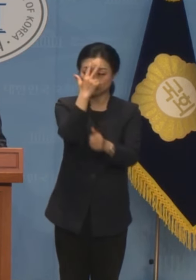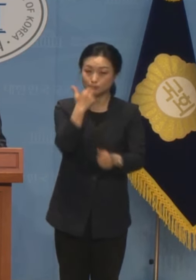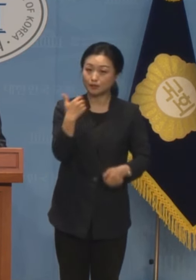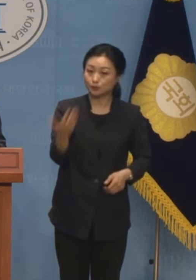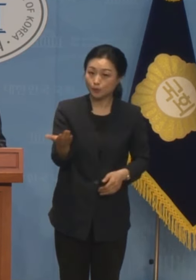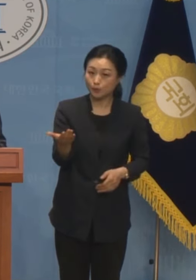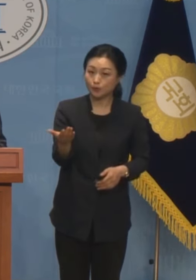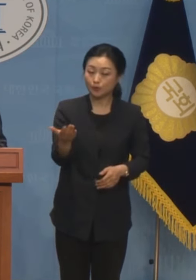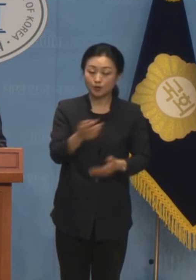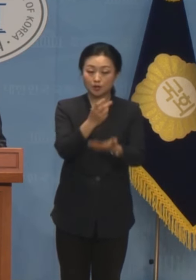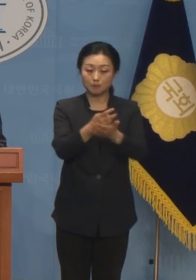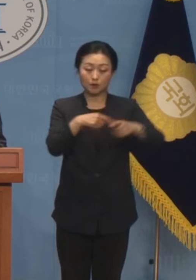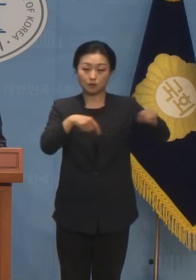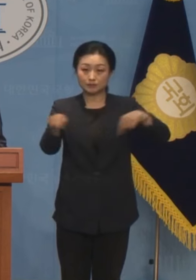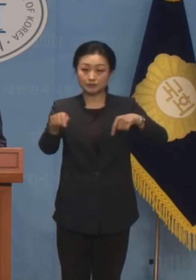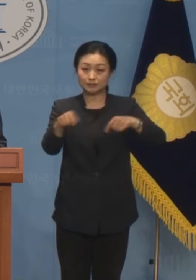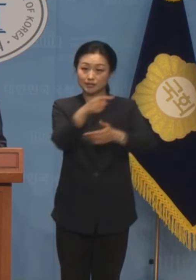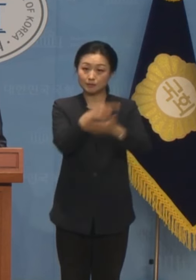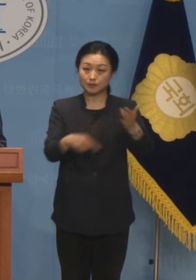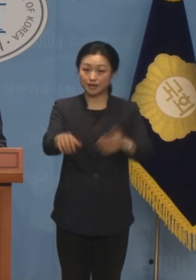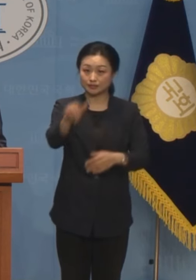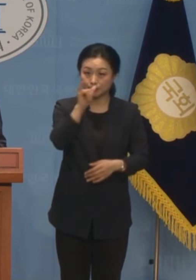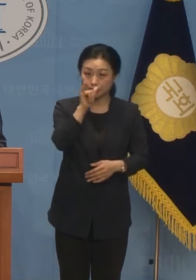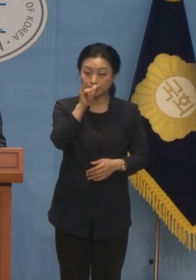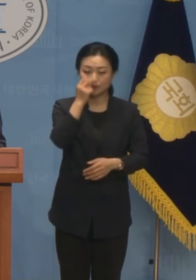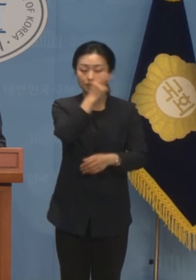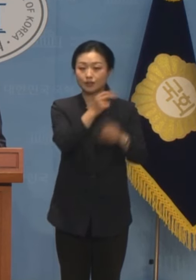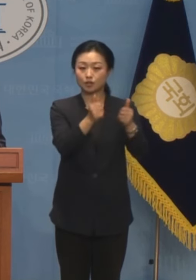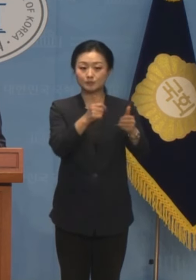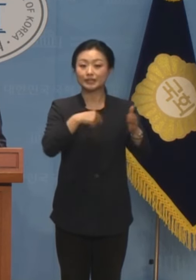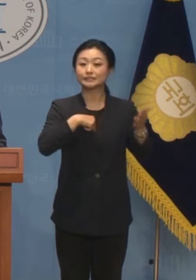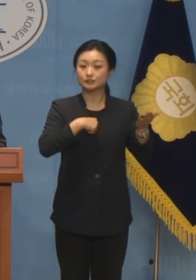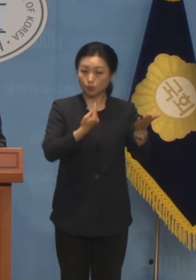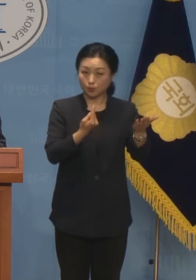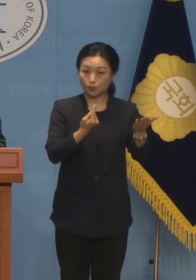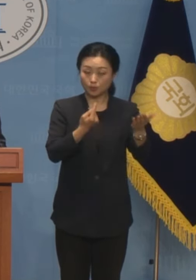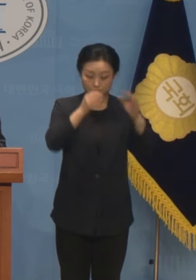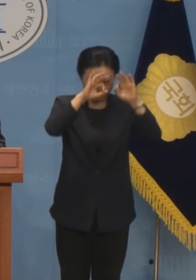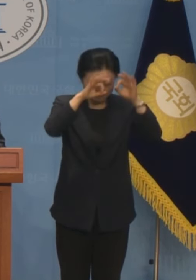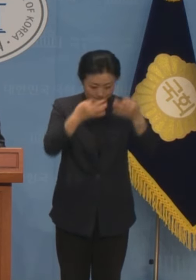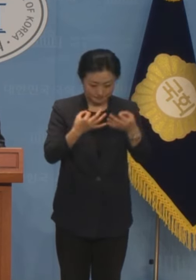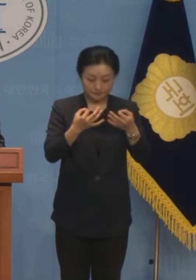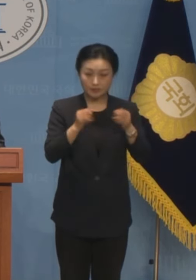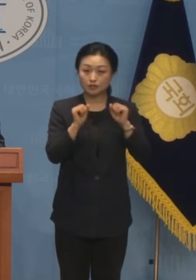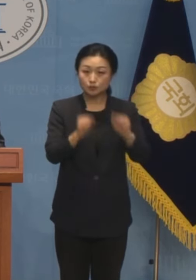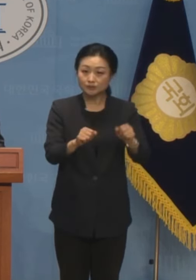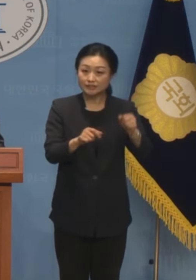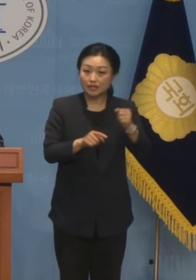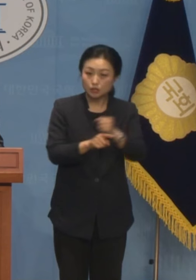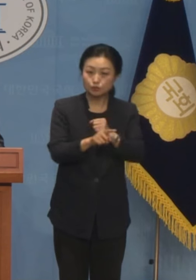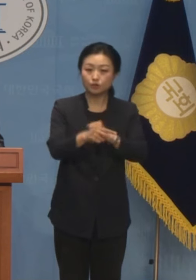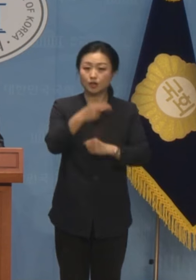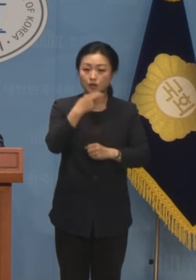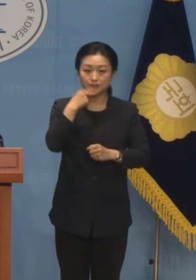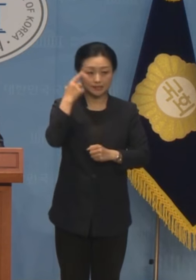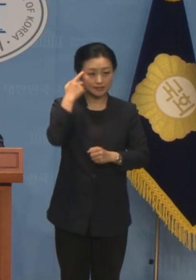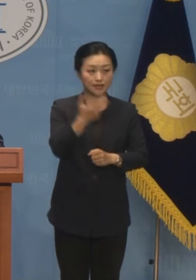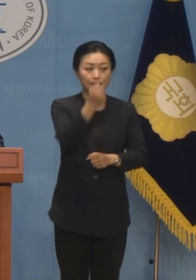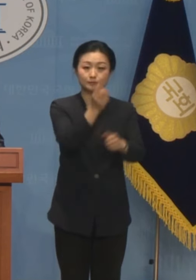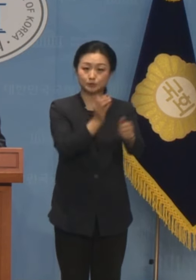수사로 법치주의를 훼손한다면 검찰 스스로 자신들의 존재 가치를 부정하는 것이고